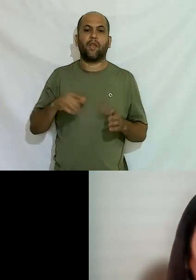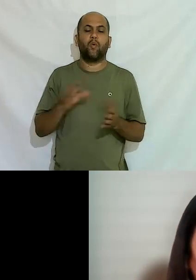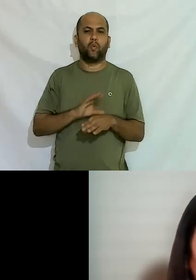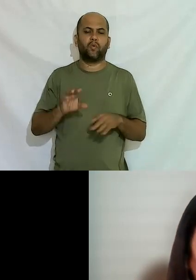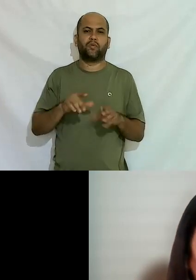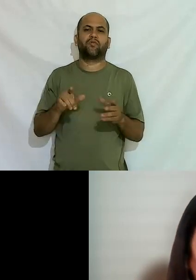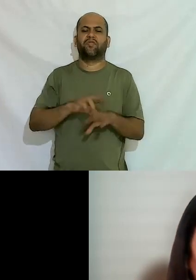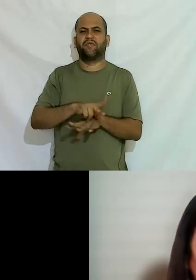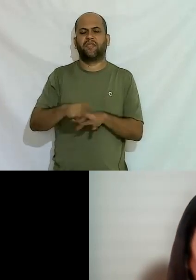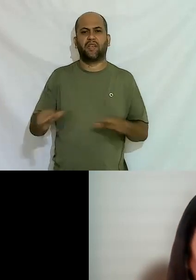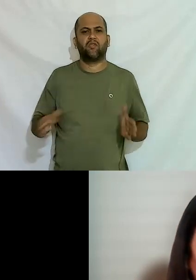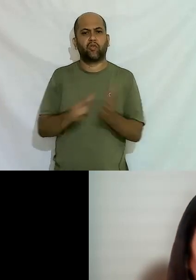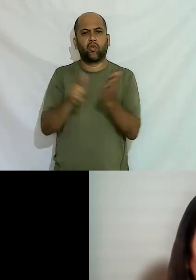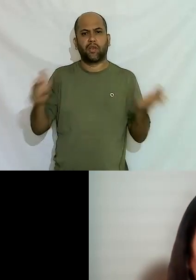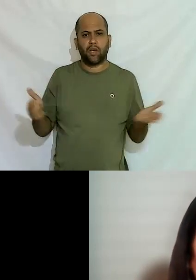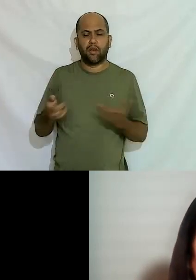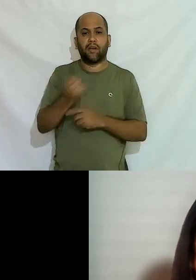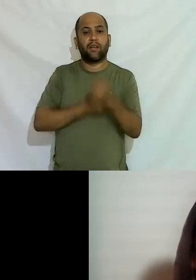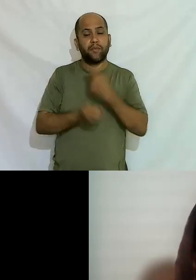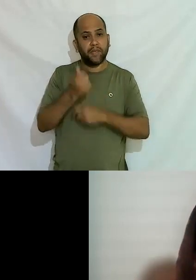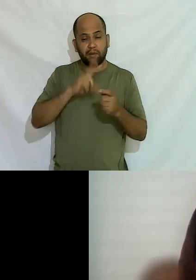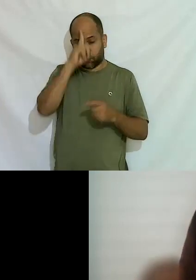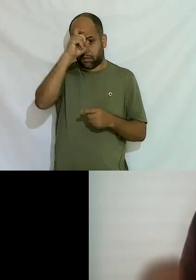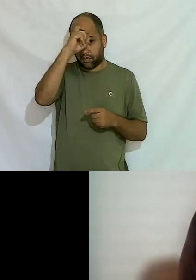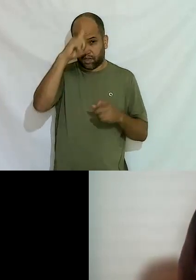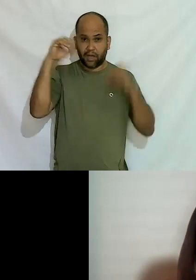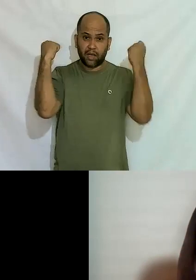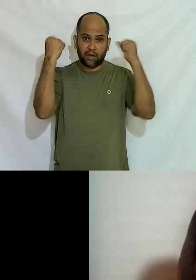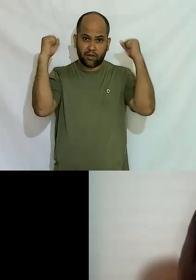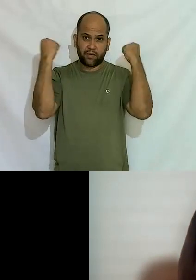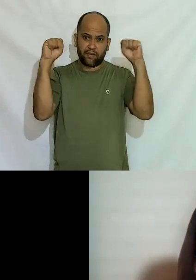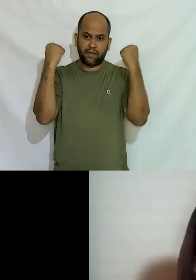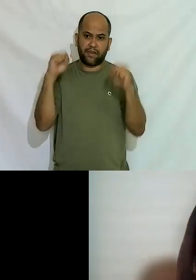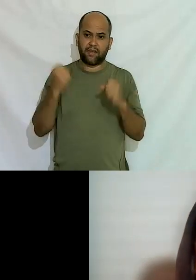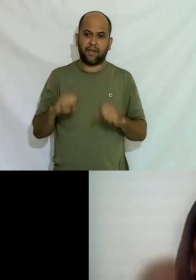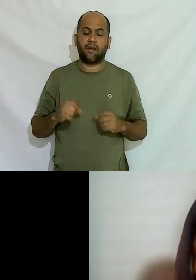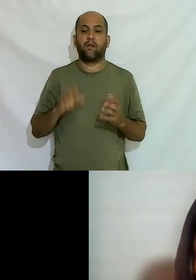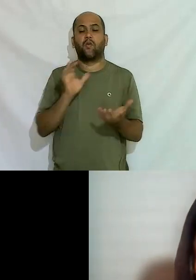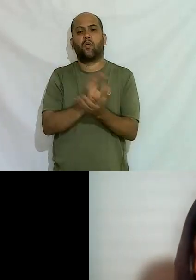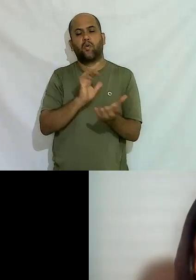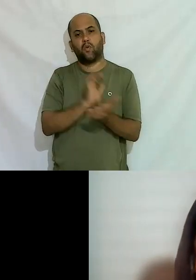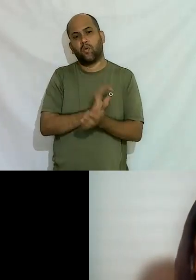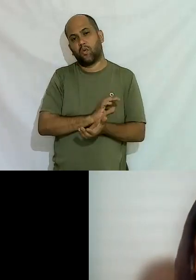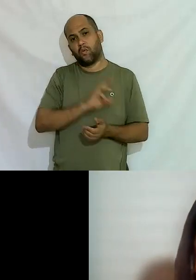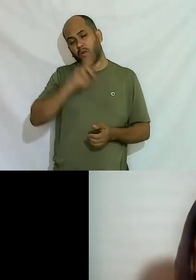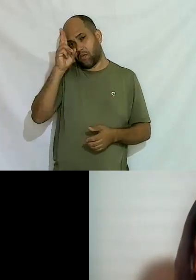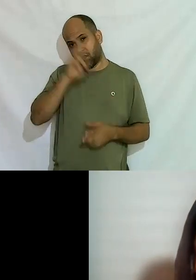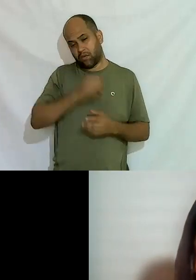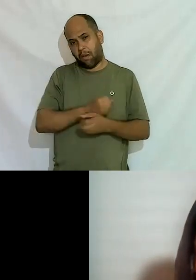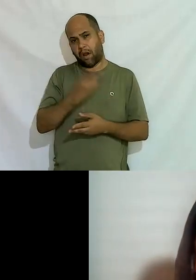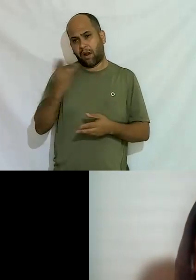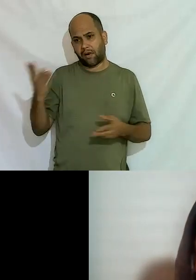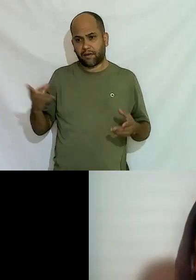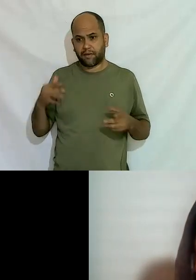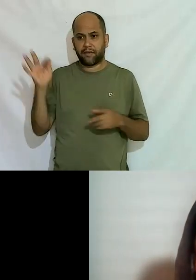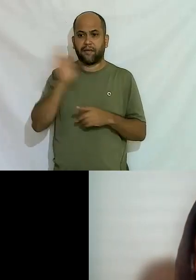hospitalar gestão financeira educação física então Márcia é um público bem bem amplo de graduação aqui